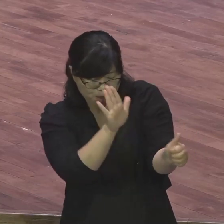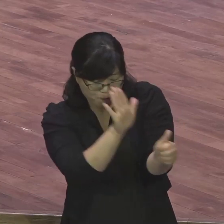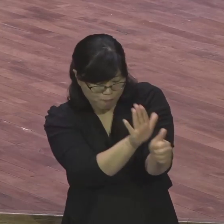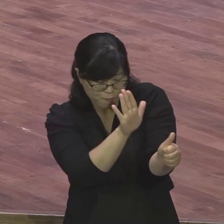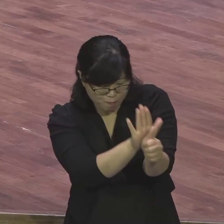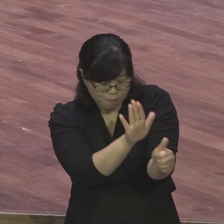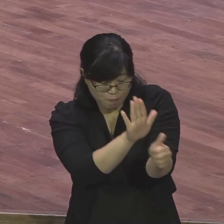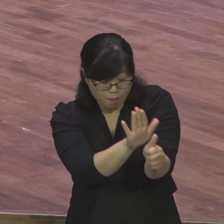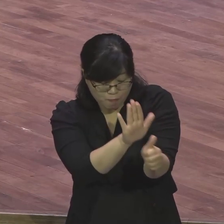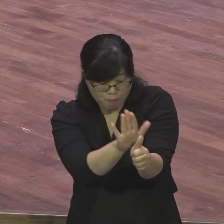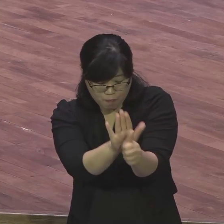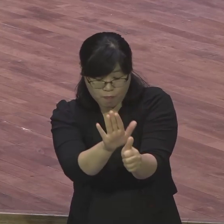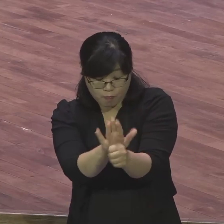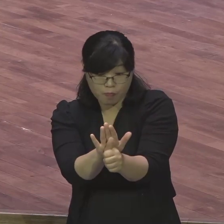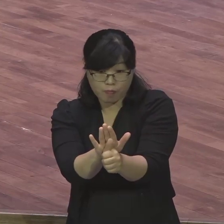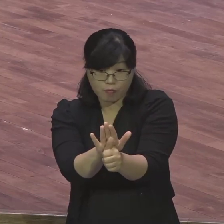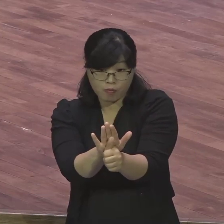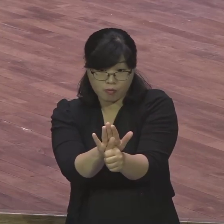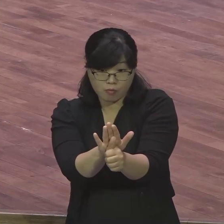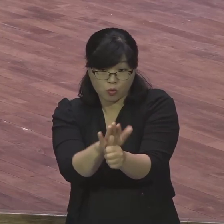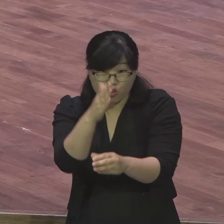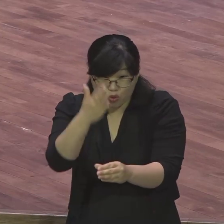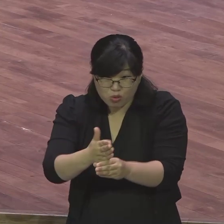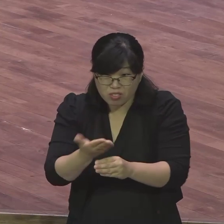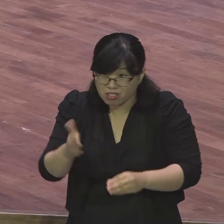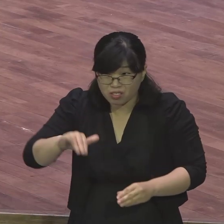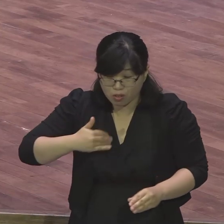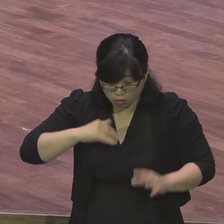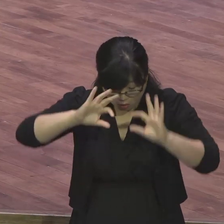너무 사치스럽지 않아요? 우리가. 생각 자체가.